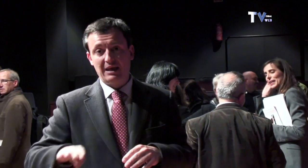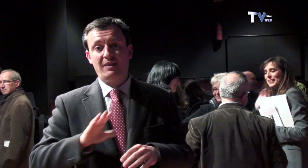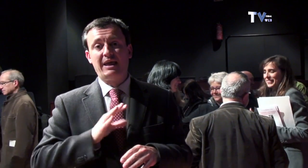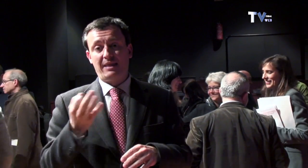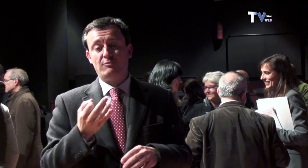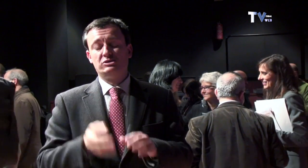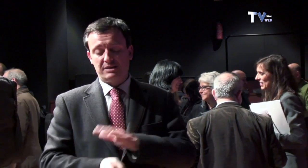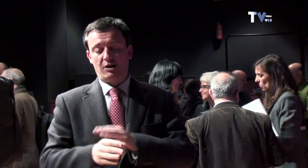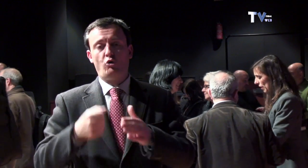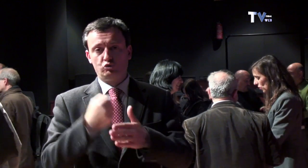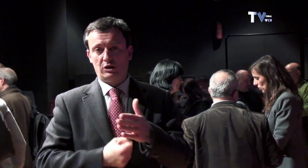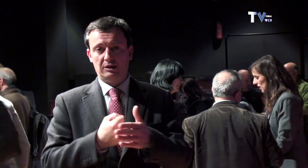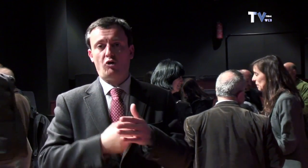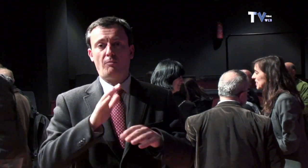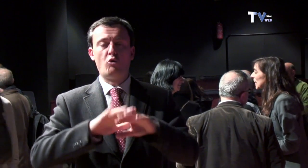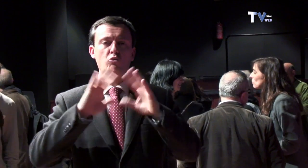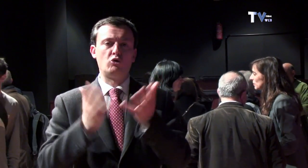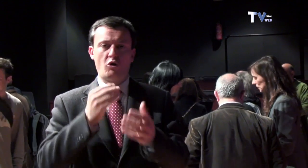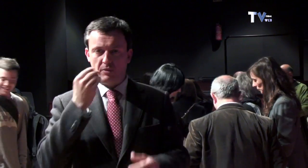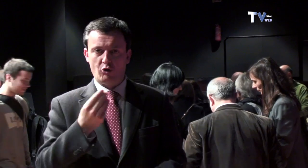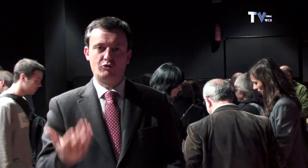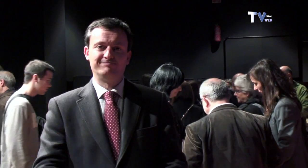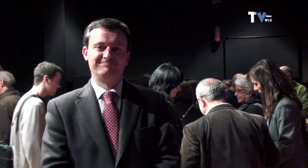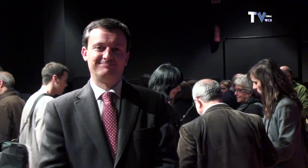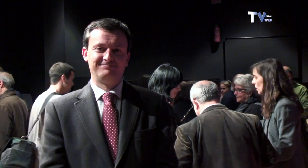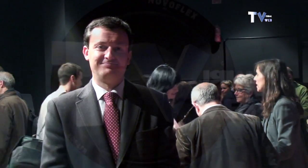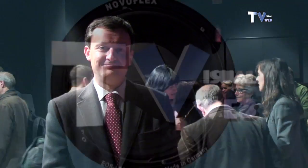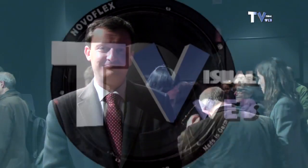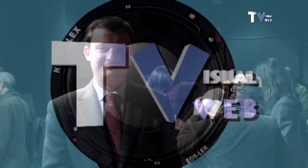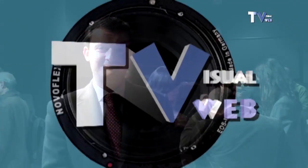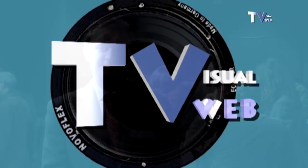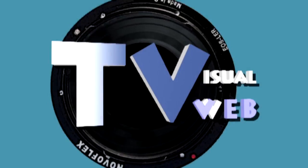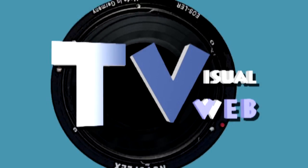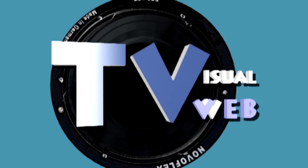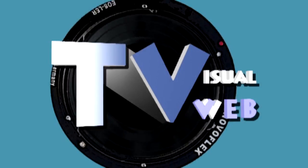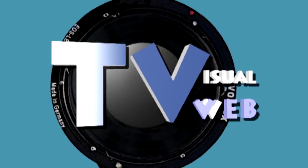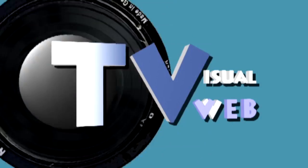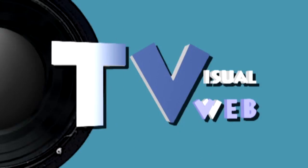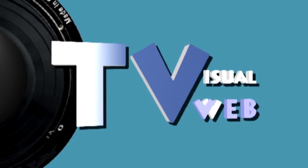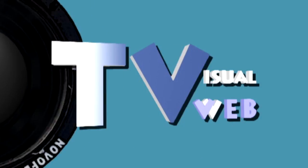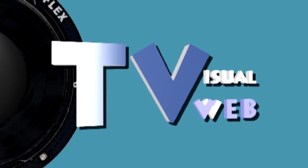millor. A part d'això hem de continuar llotant per un món millor. Gràcies. Gràcies. Gràcies. Gràcies. Gràcies. Gràcies.